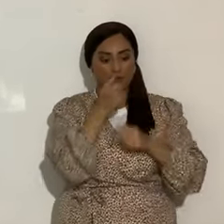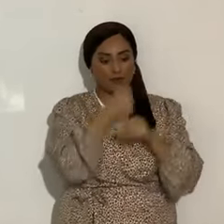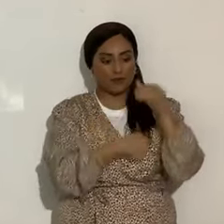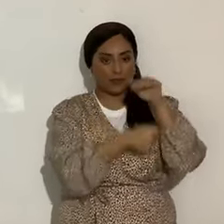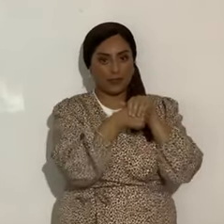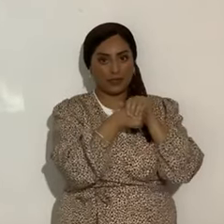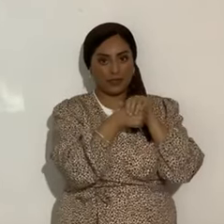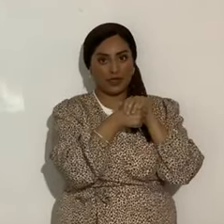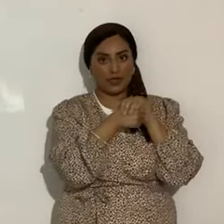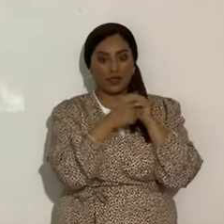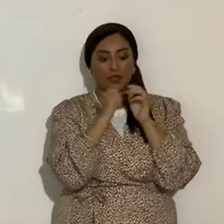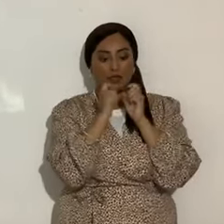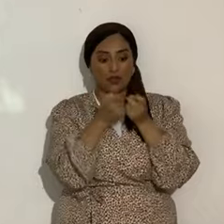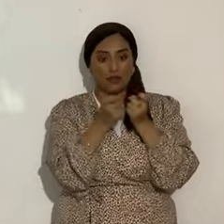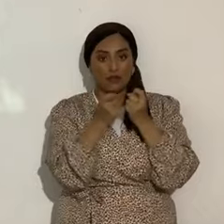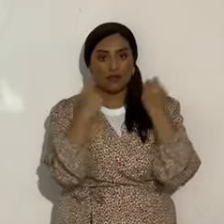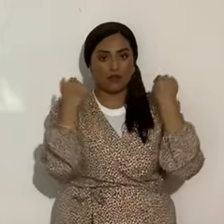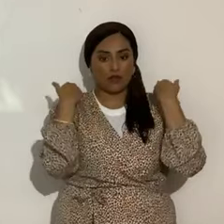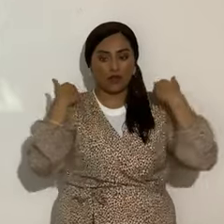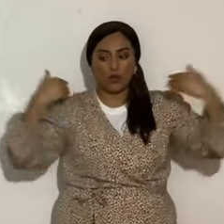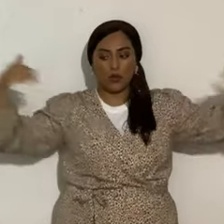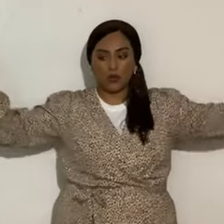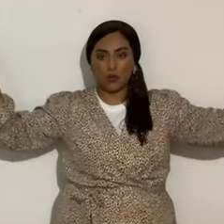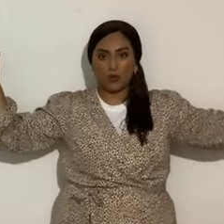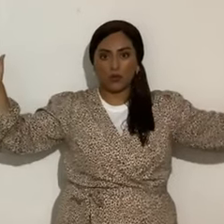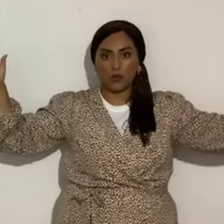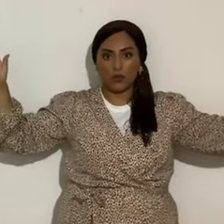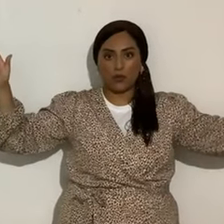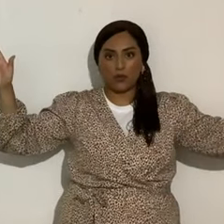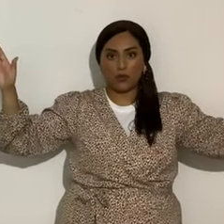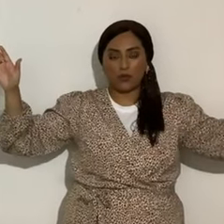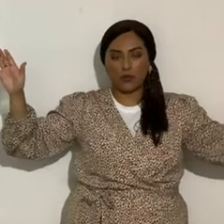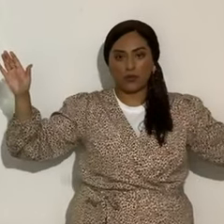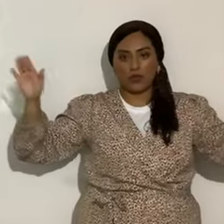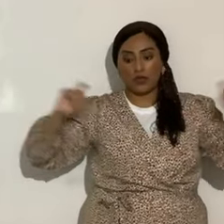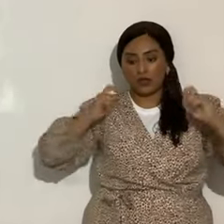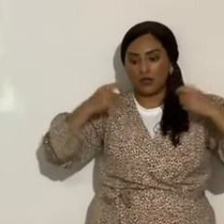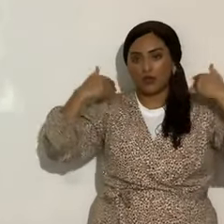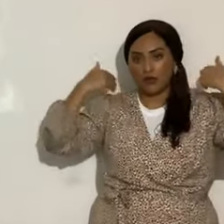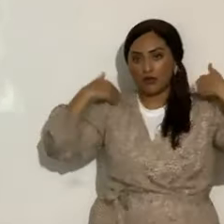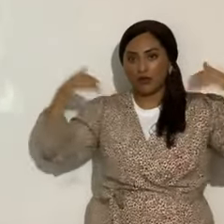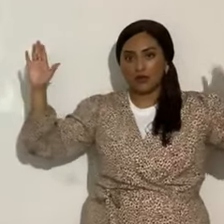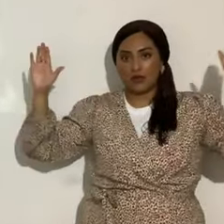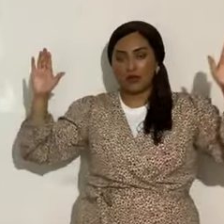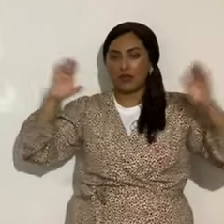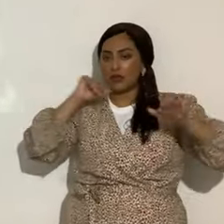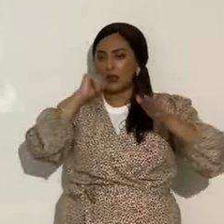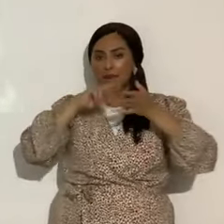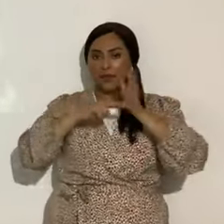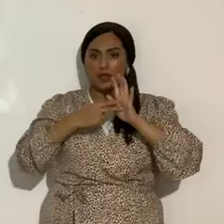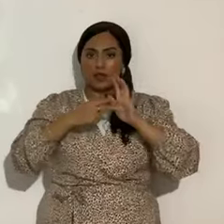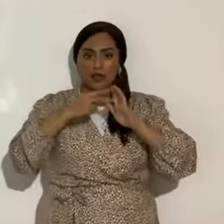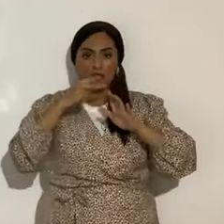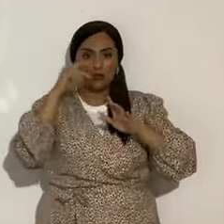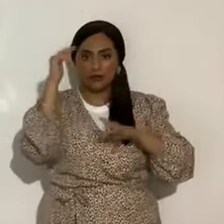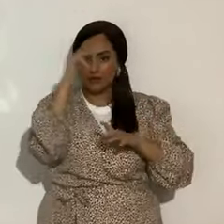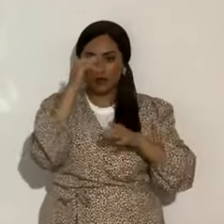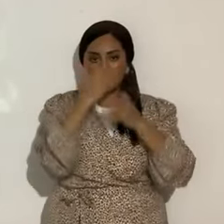les dio las alas, el gran águila, o sea, no representa un avión, como dicen algunos, no,